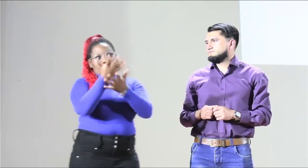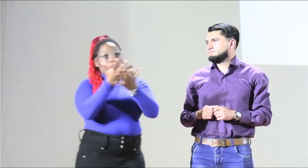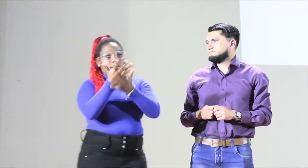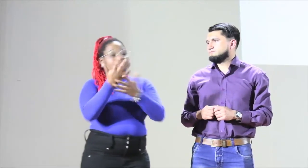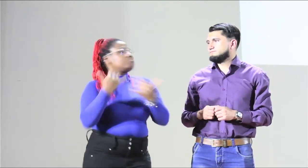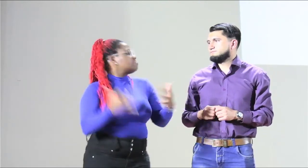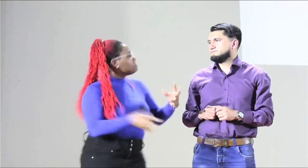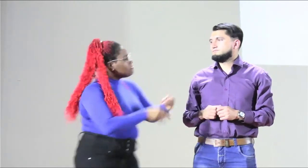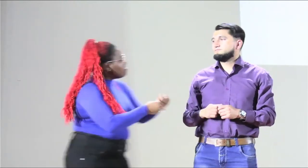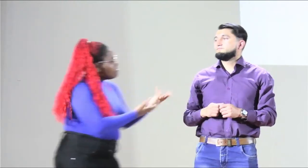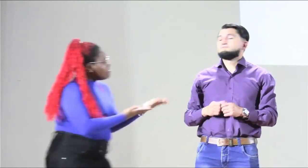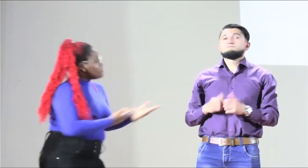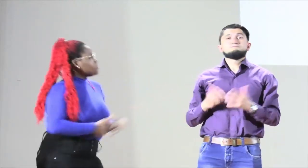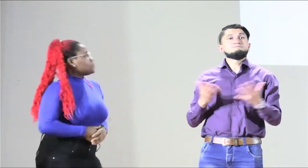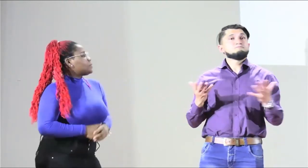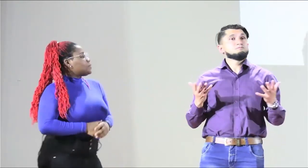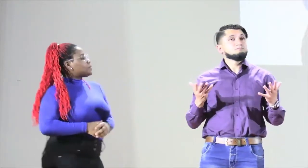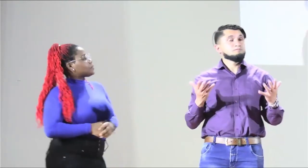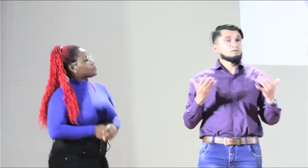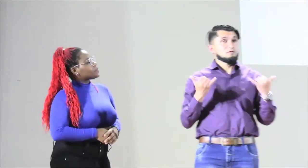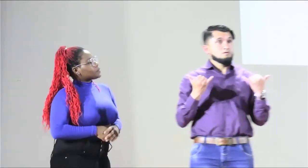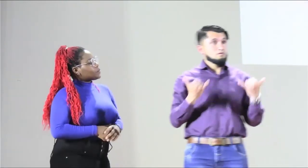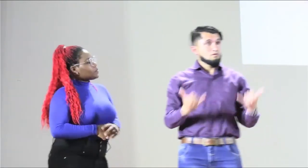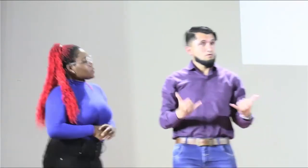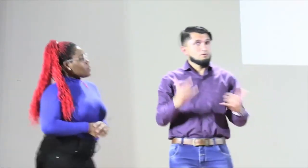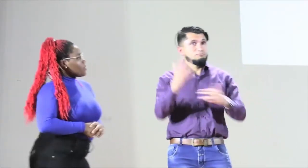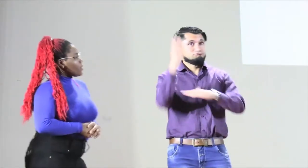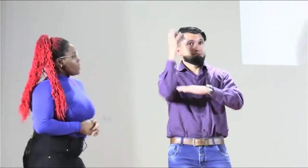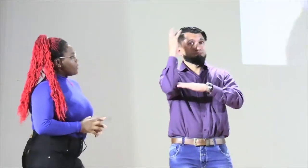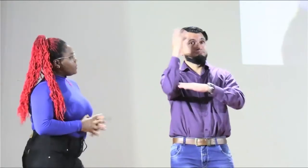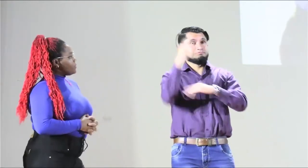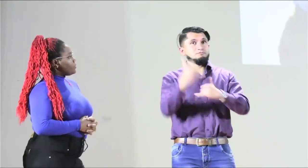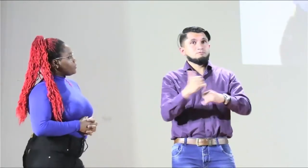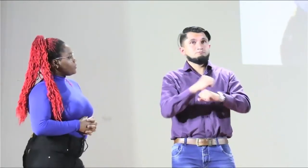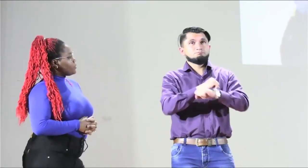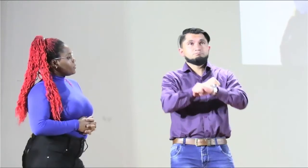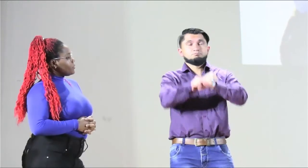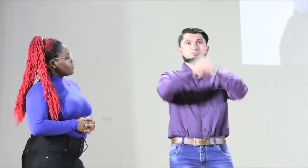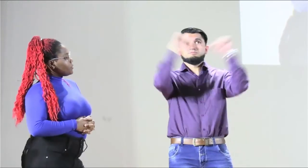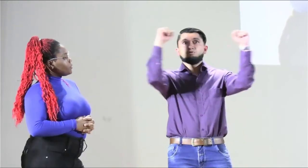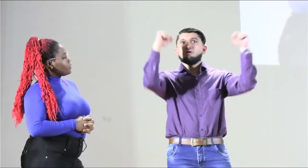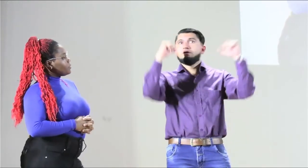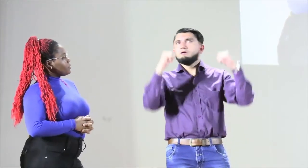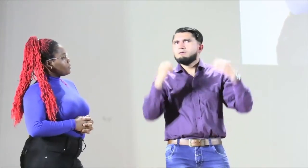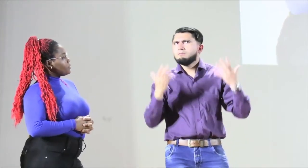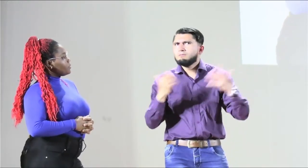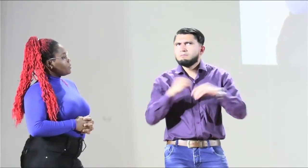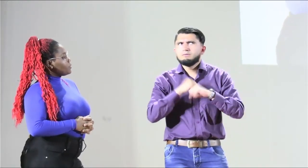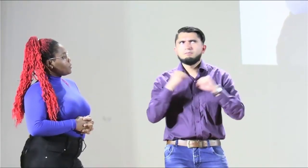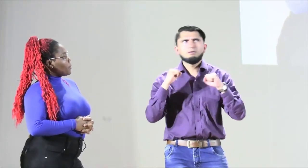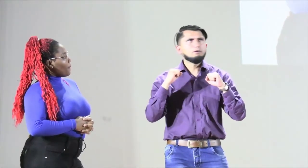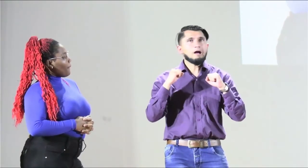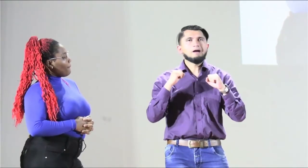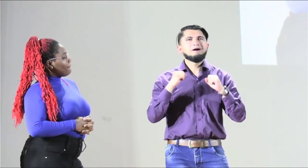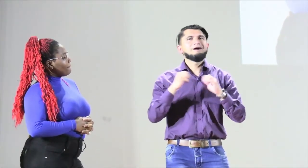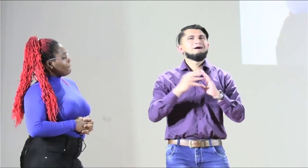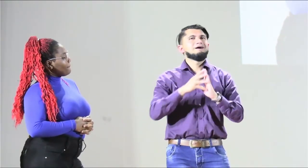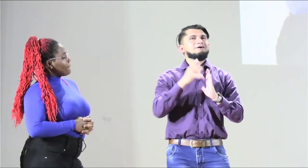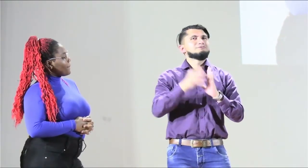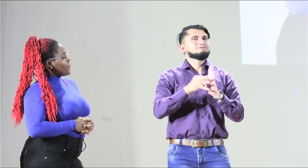Congreso se reconoce como sugerencias que nos movamos. Así es, y es que justamente las ponencias